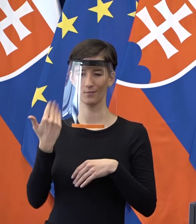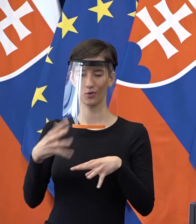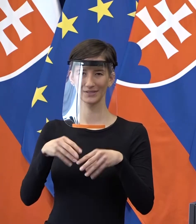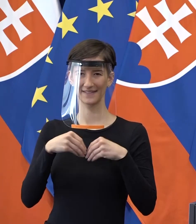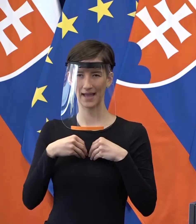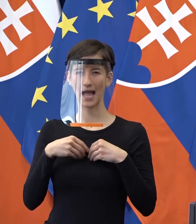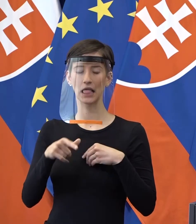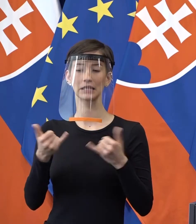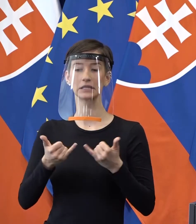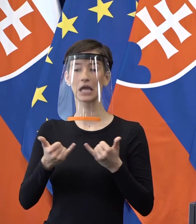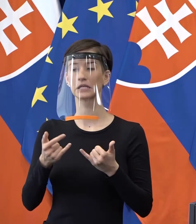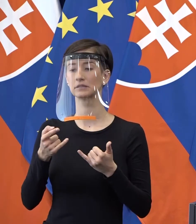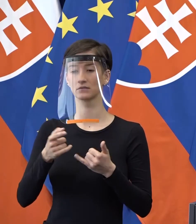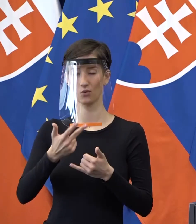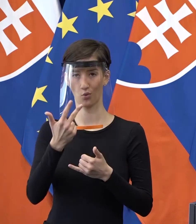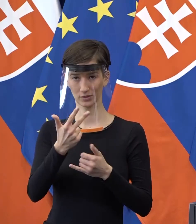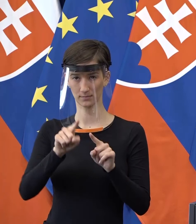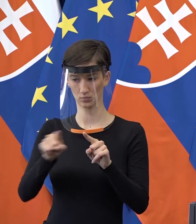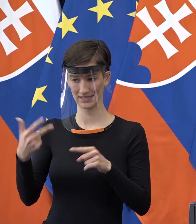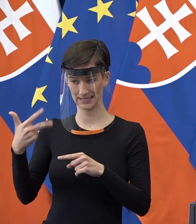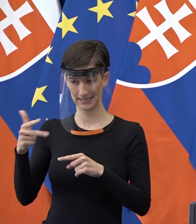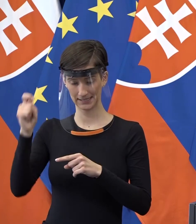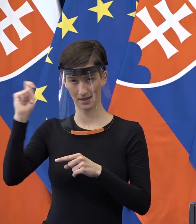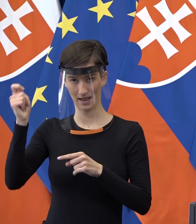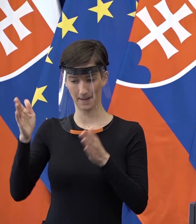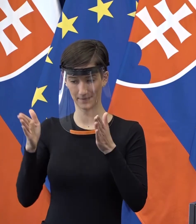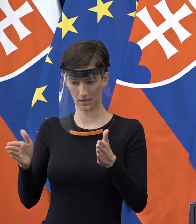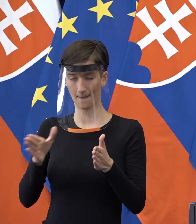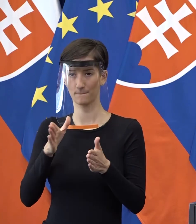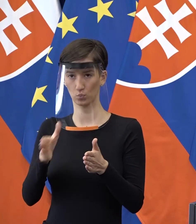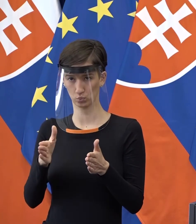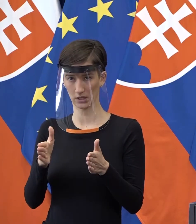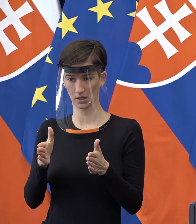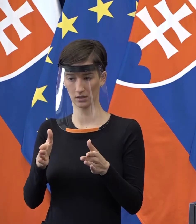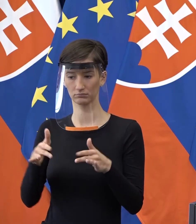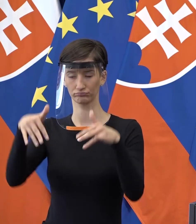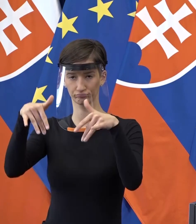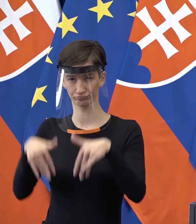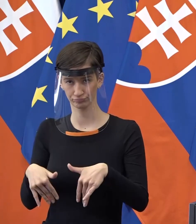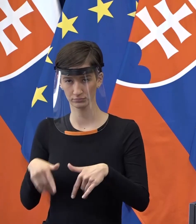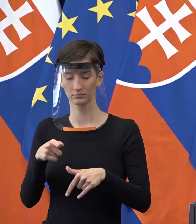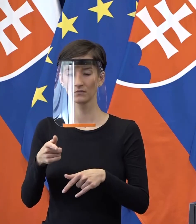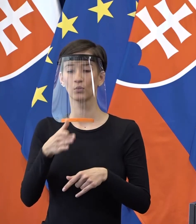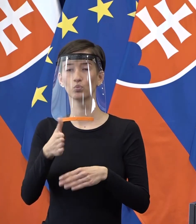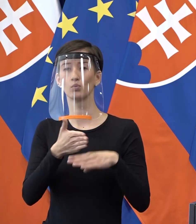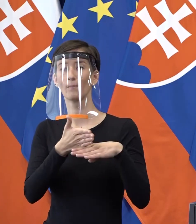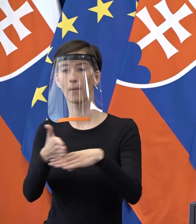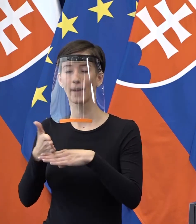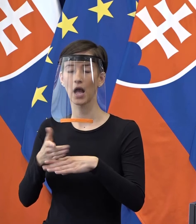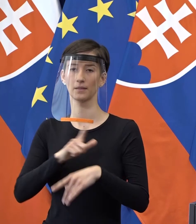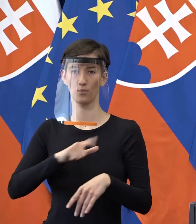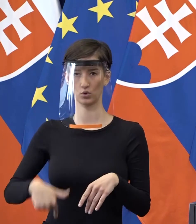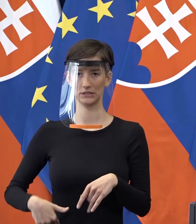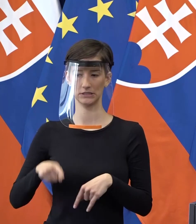doby, ale to znamená, že koľko bude treba, toľko vojakov bude k dispozícii, aby pomáhali ľuďom z policajného zboru alebo